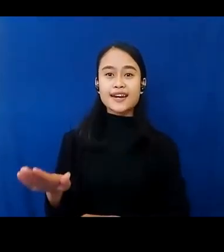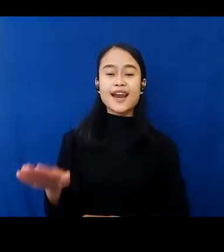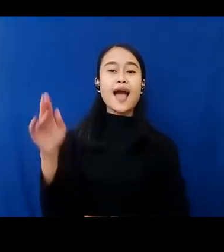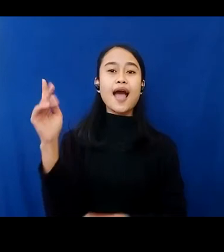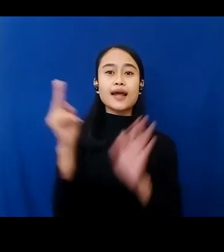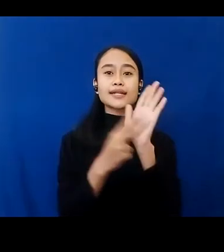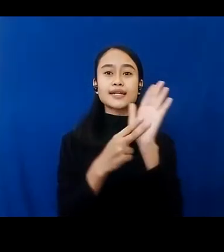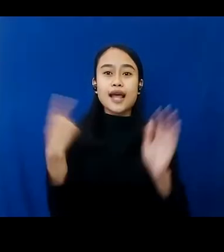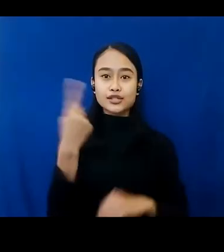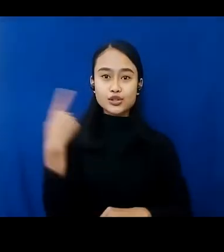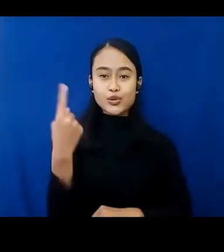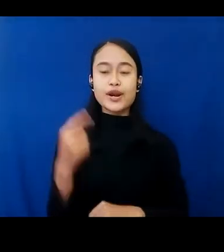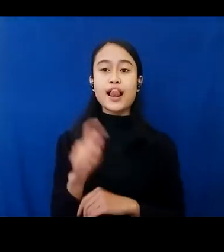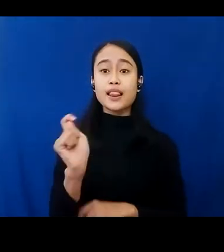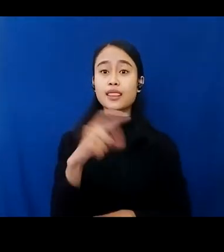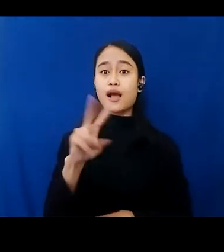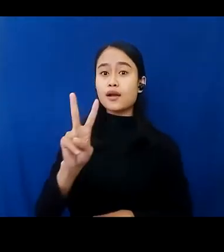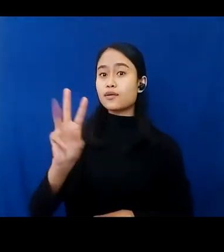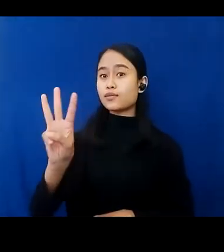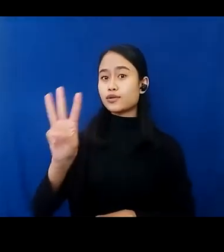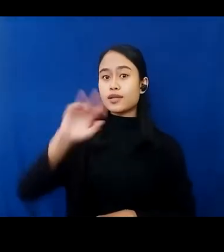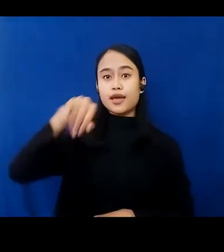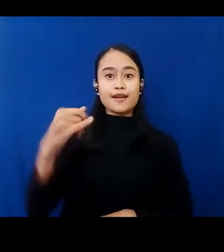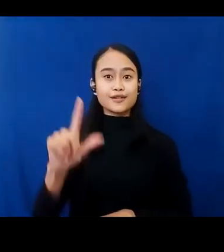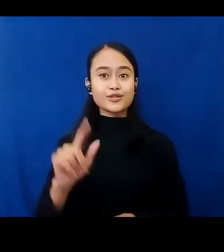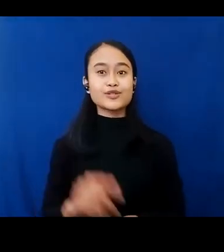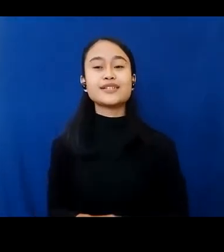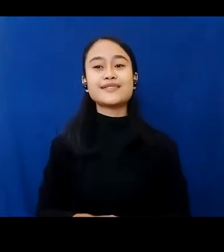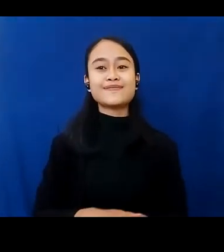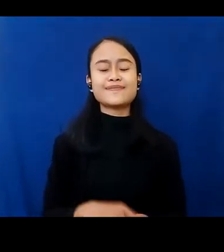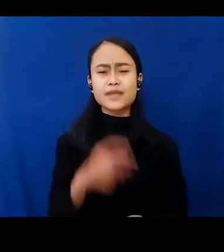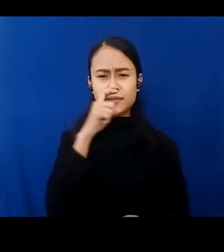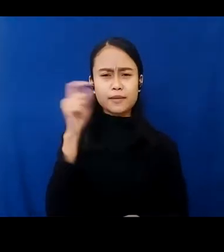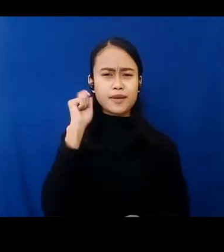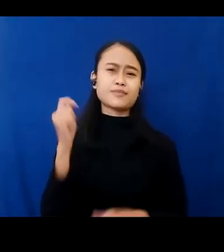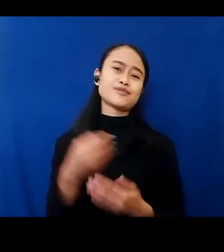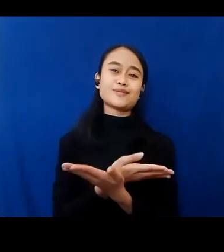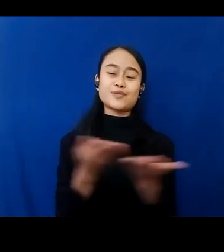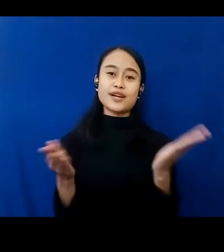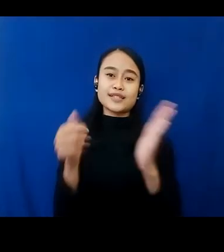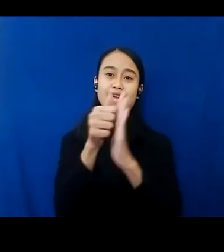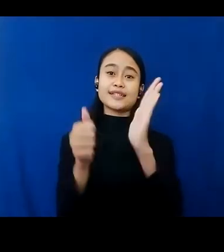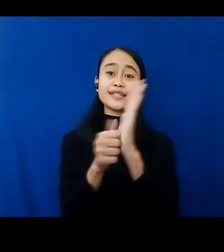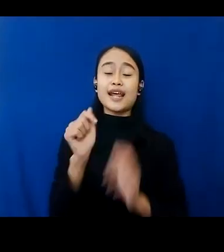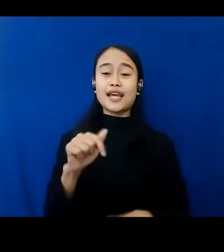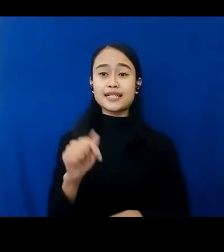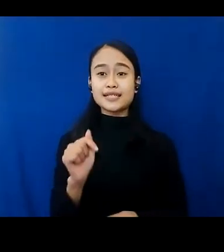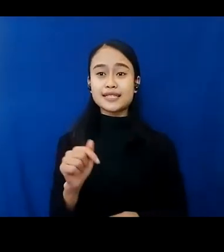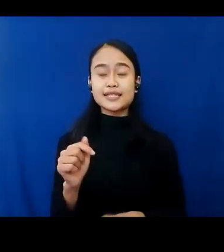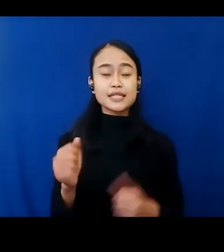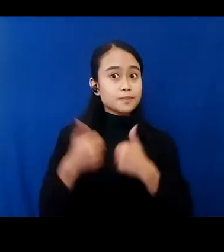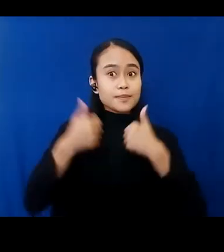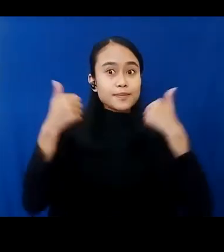jatuh pada tanggal 23 Juli. Bapak, Ibu dan peserta sekalian, acara ini merupakan acara yang spesial.